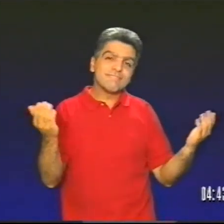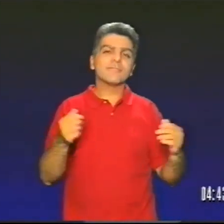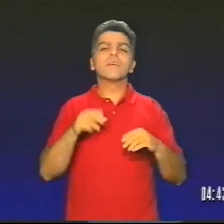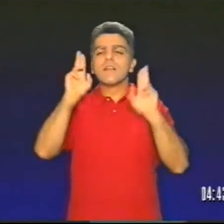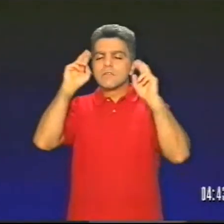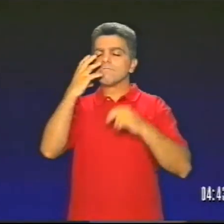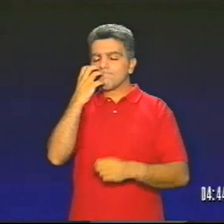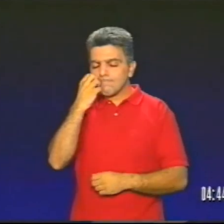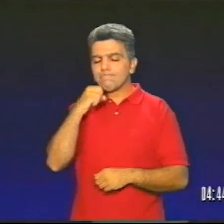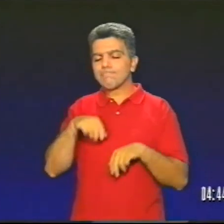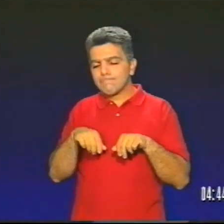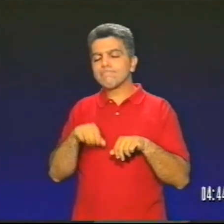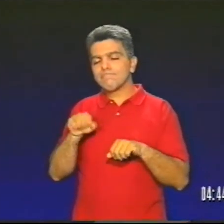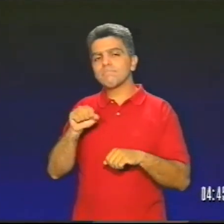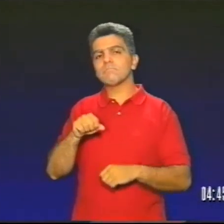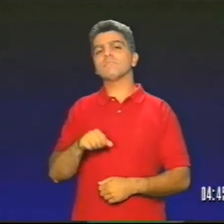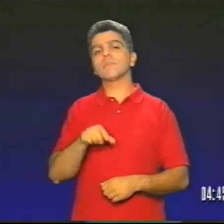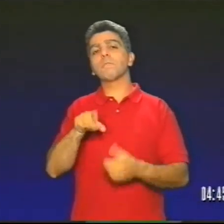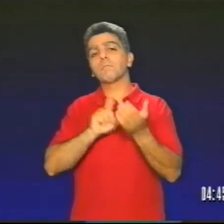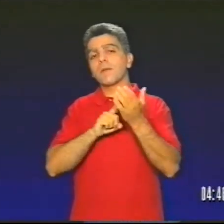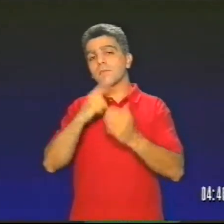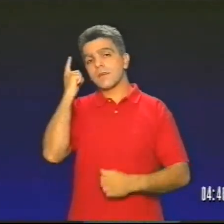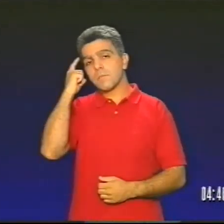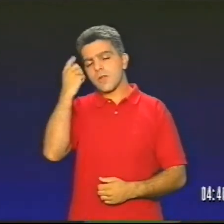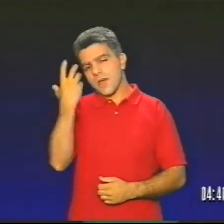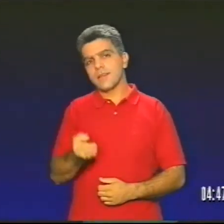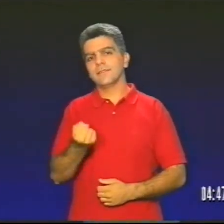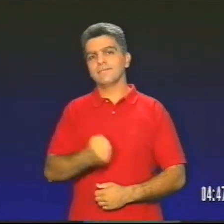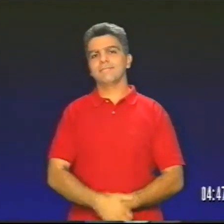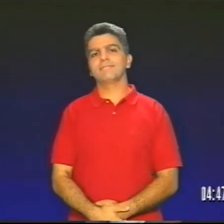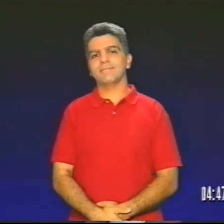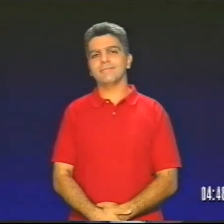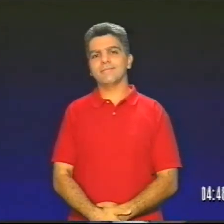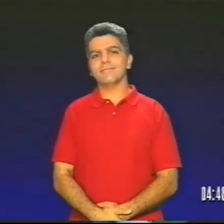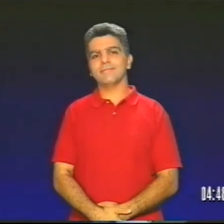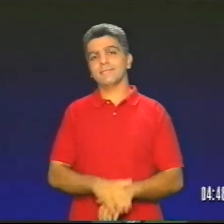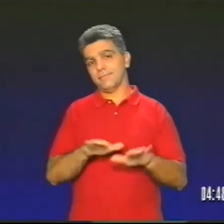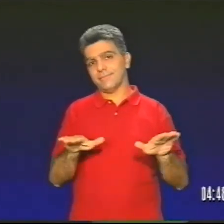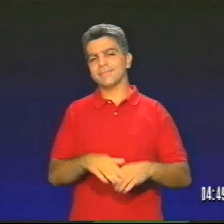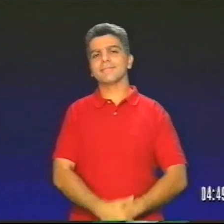Το μυαλό είναι πιο σημαντικό Ναι, ναι έλεγε ο λαγός Πρέπει να έχεις περισσότερο μυαλό